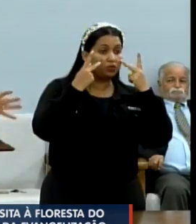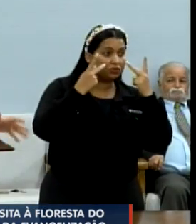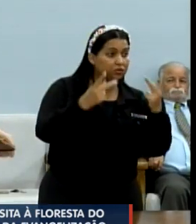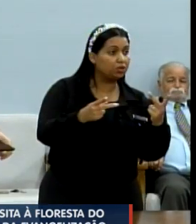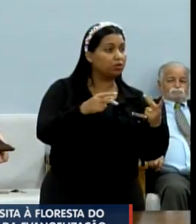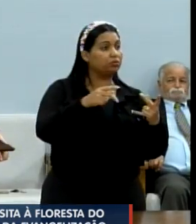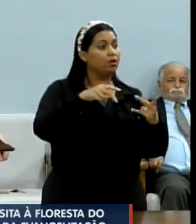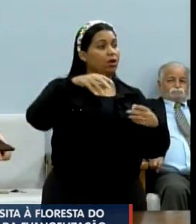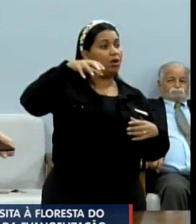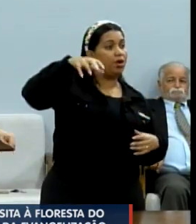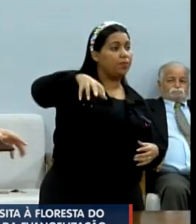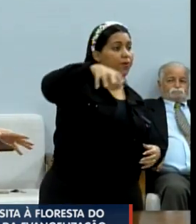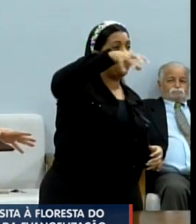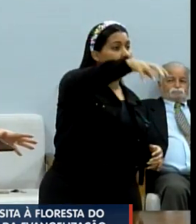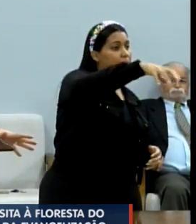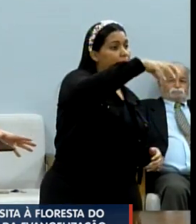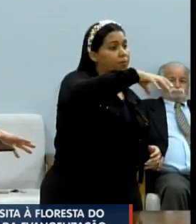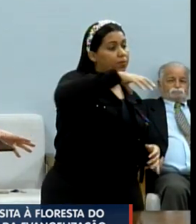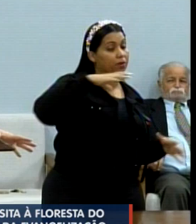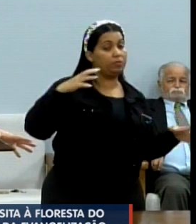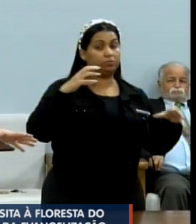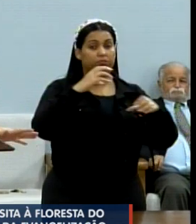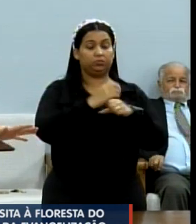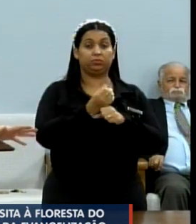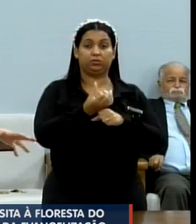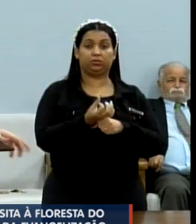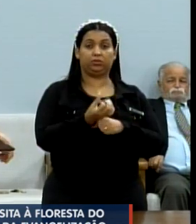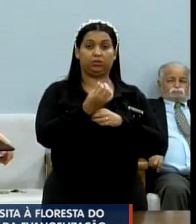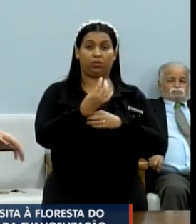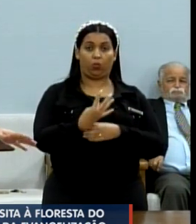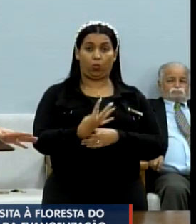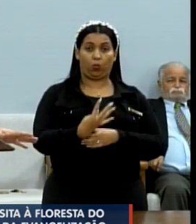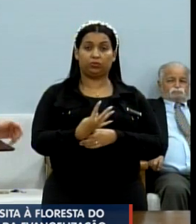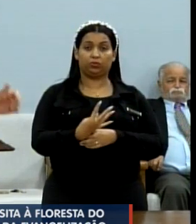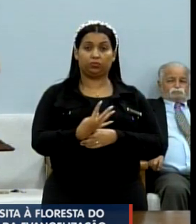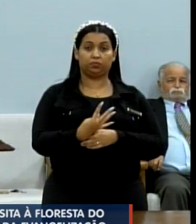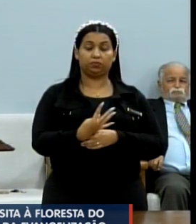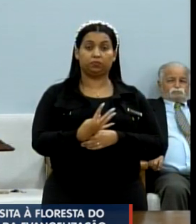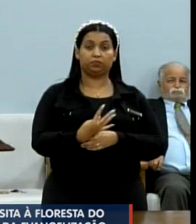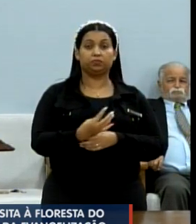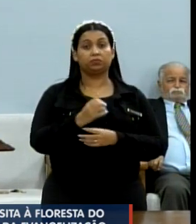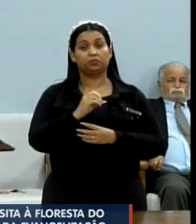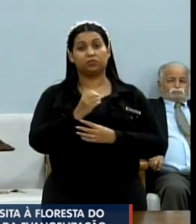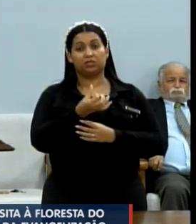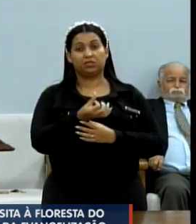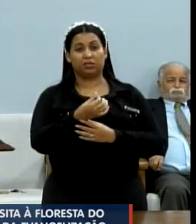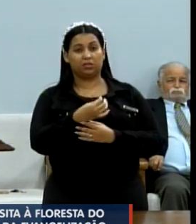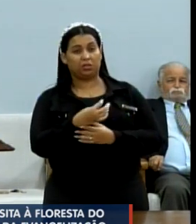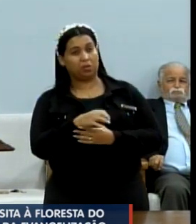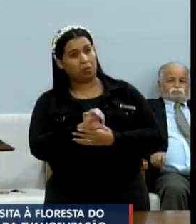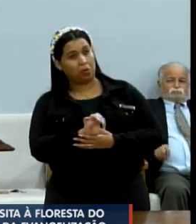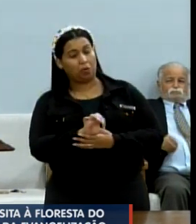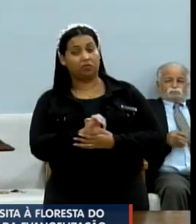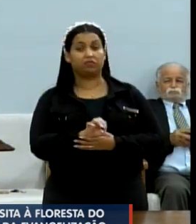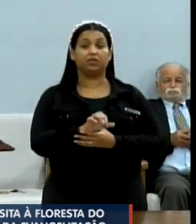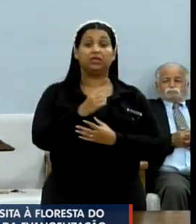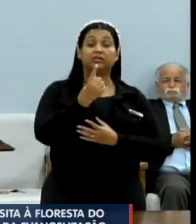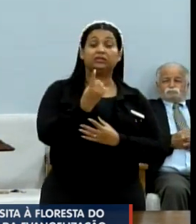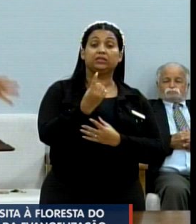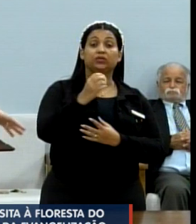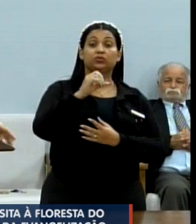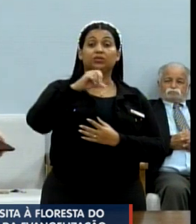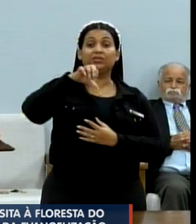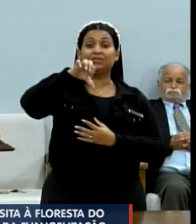áreas, são aproximadamente 64 hectares, são 69, assim, com 107 mil